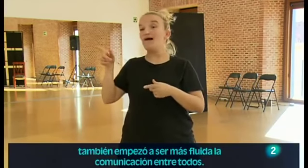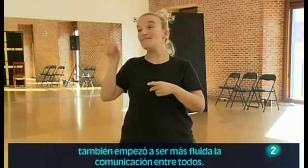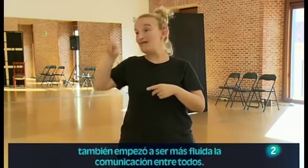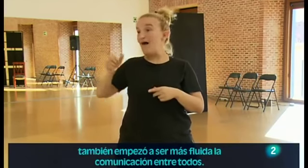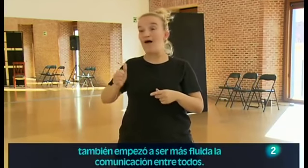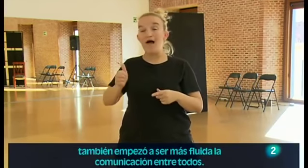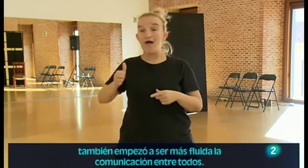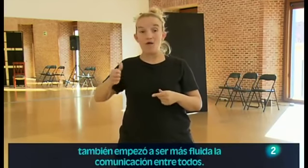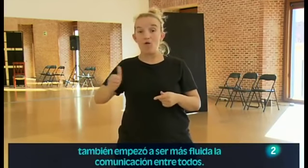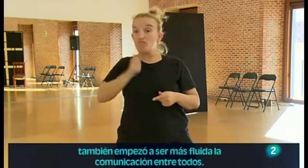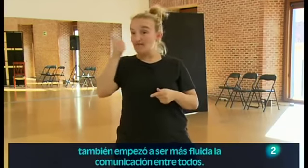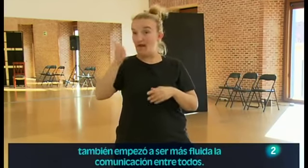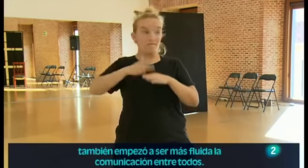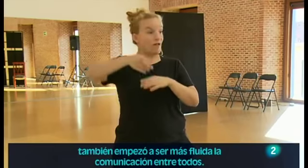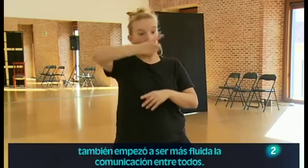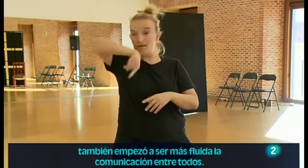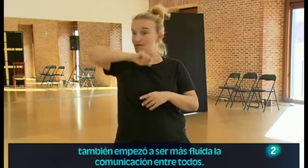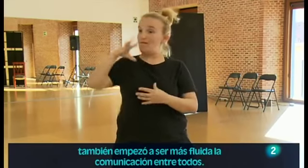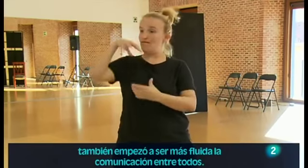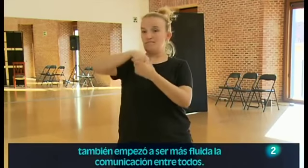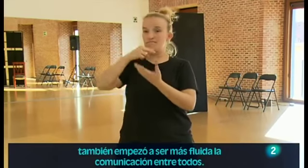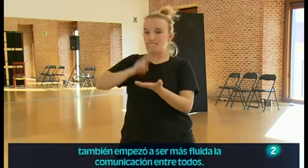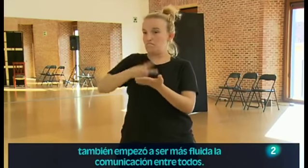empezó a ser más fluida la comunicación entre todos.